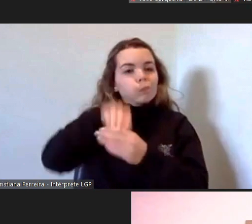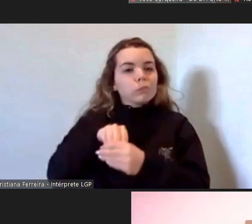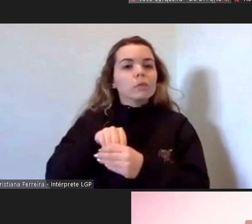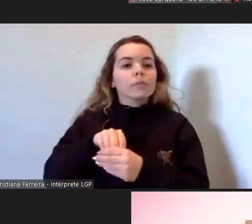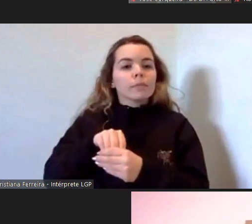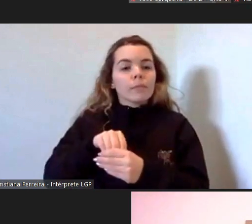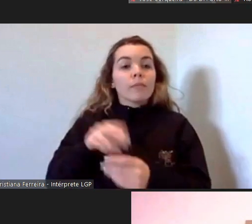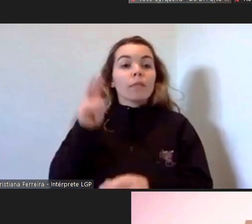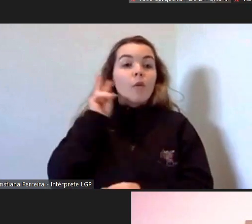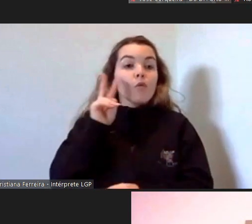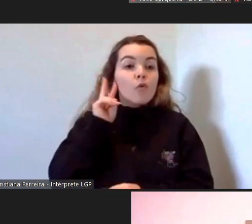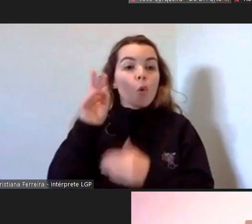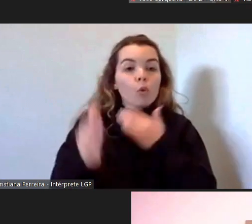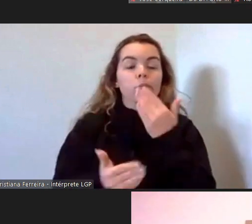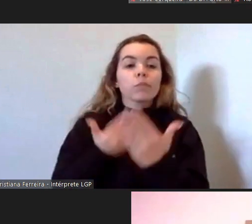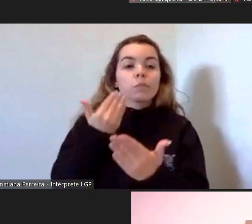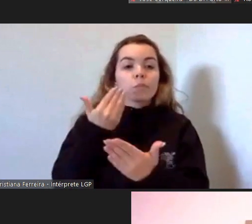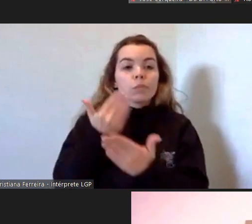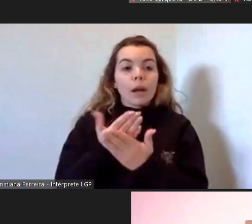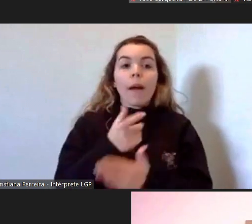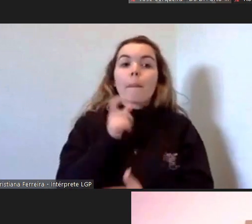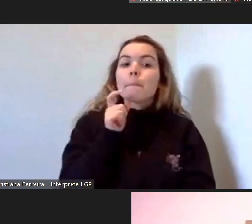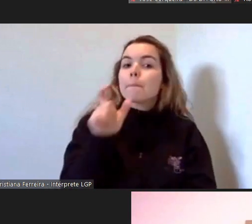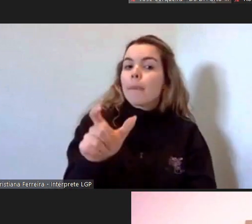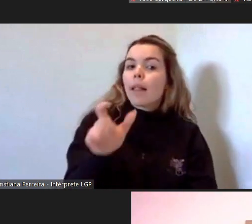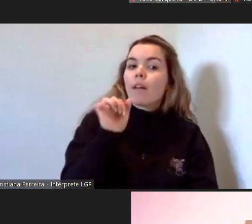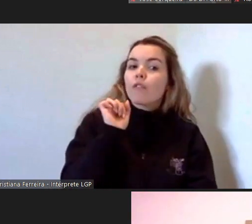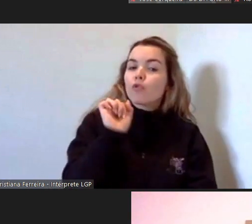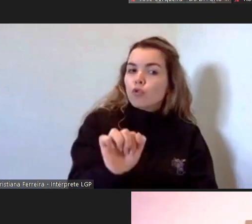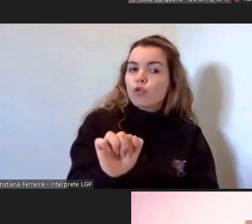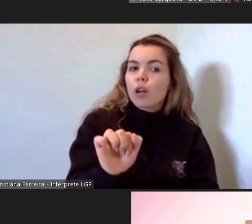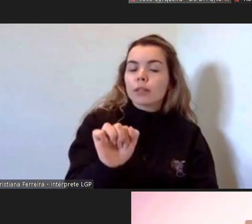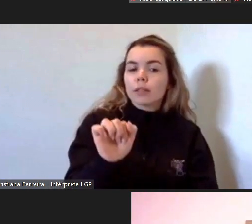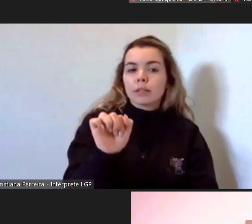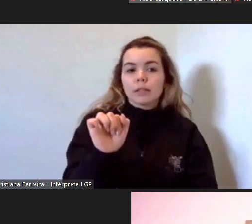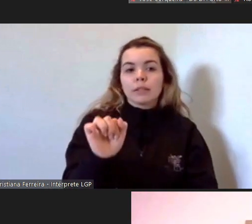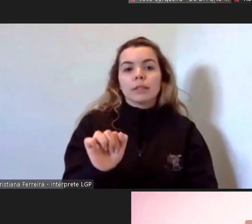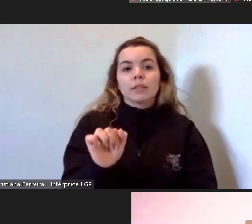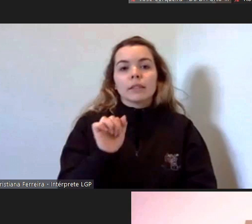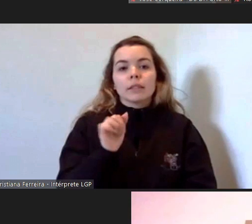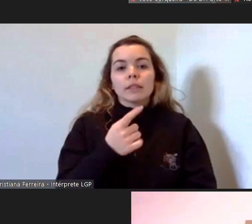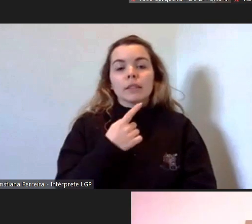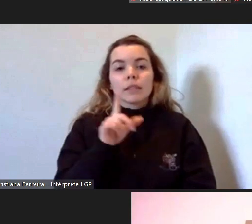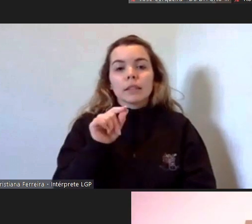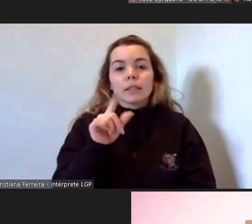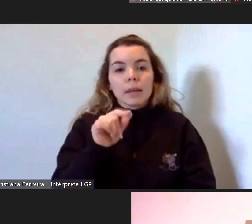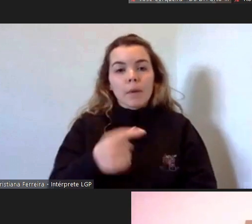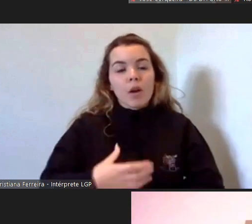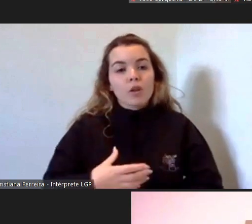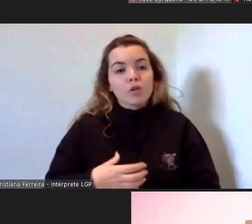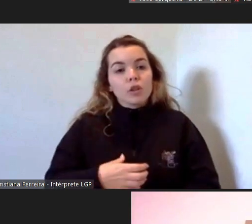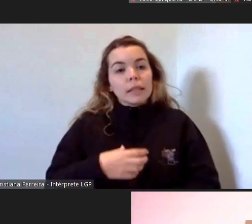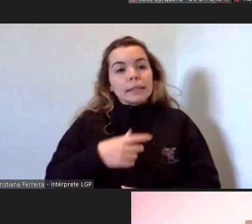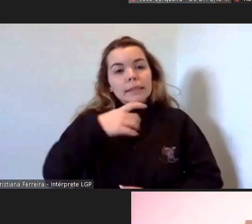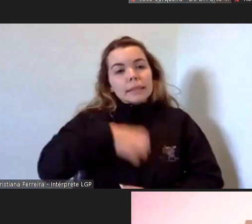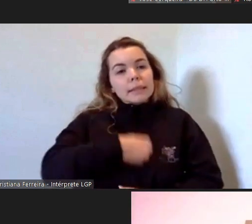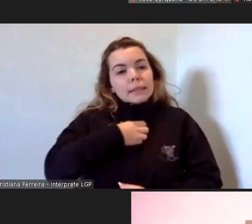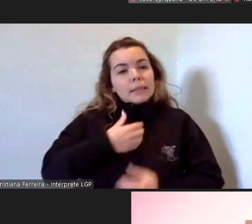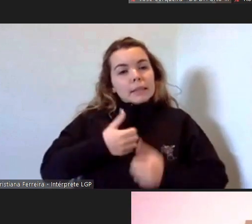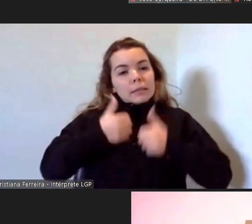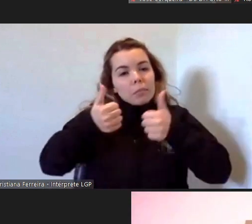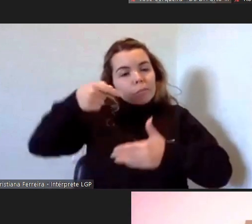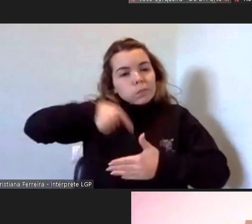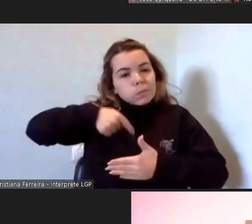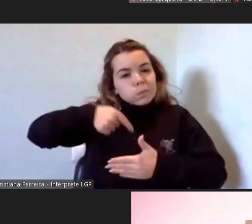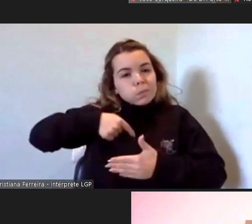valorizam valorizam a sua palavra e recorça autoestima portanto é sempre bom aquilo que